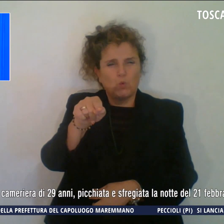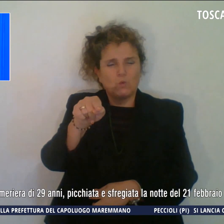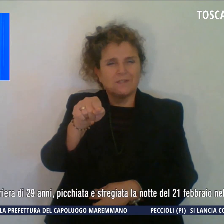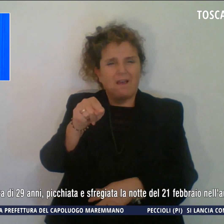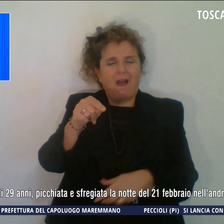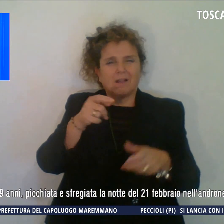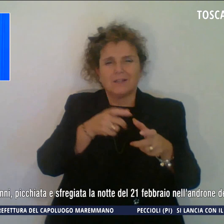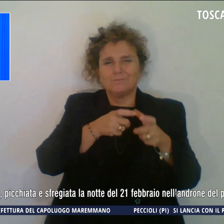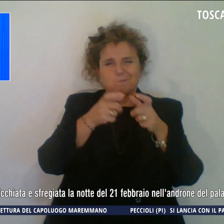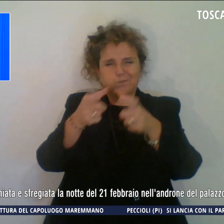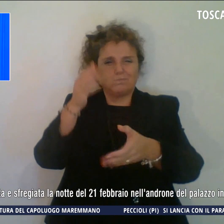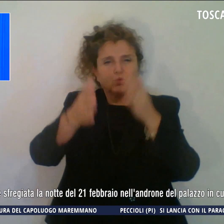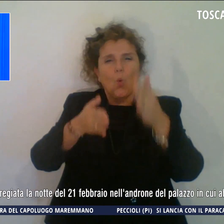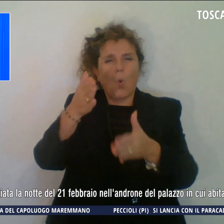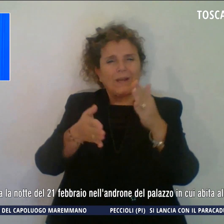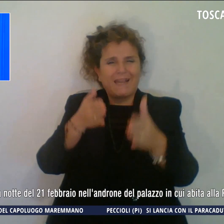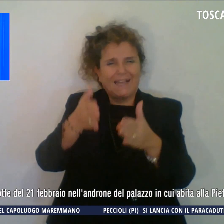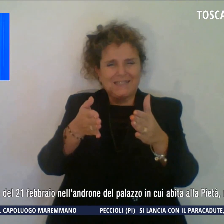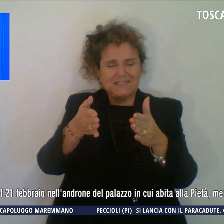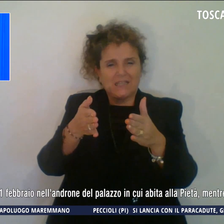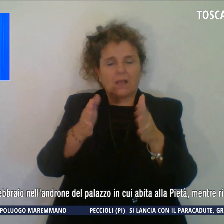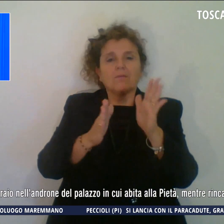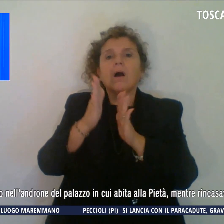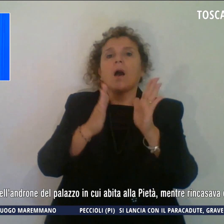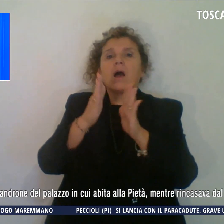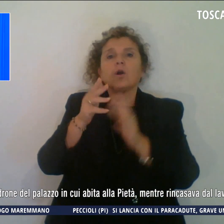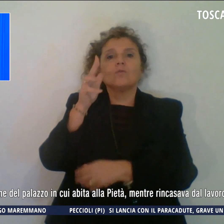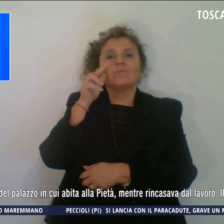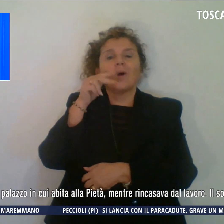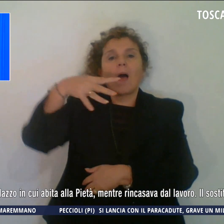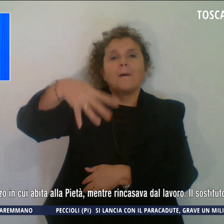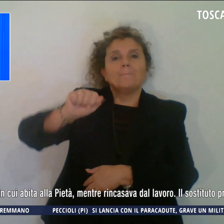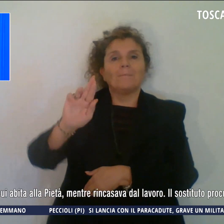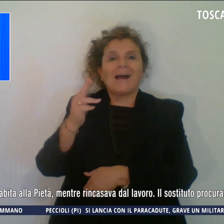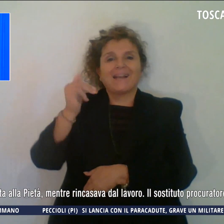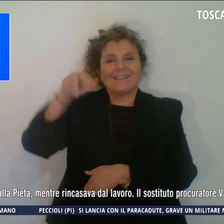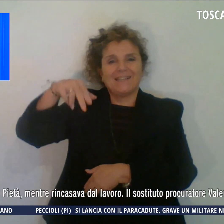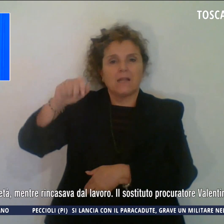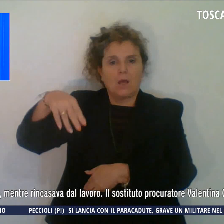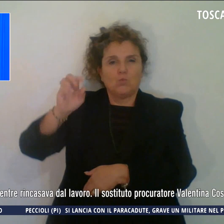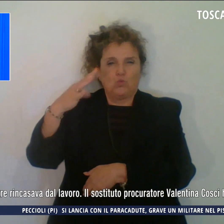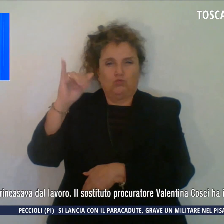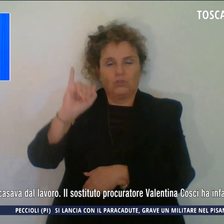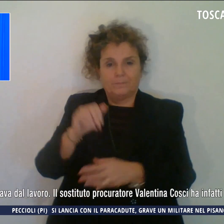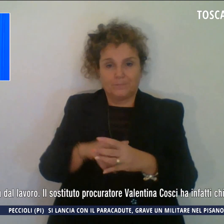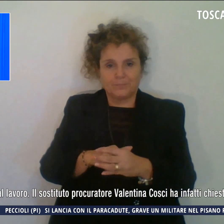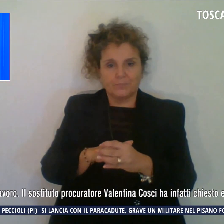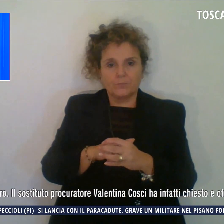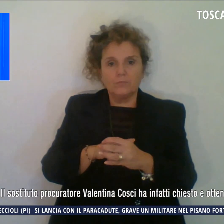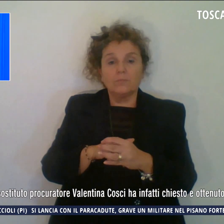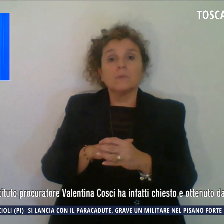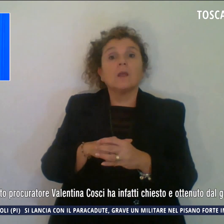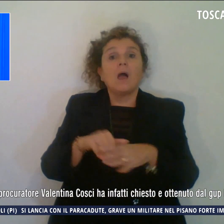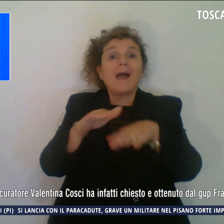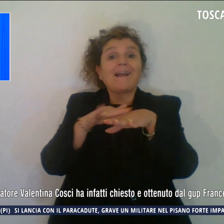punitiva nei confronti di Martina Mucci. Cameriera